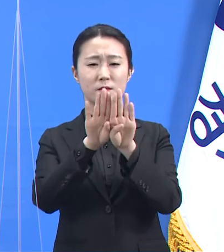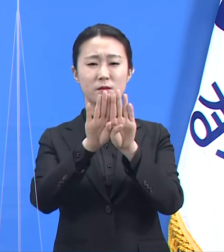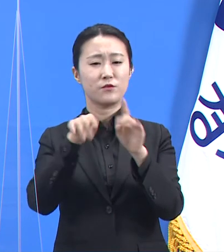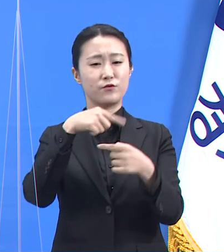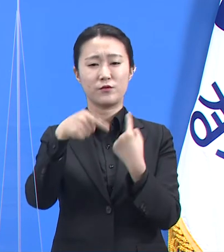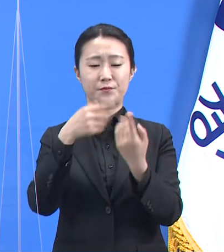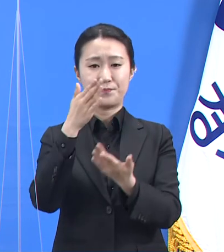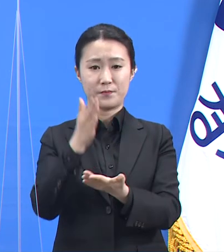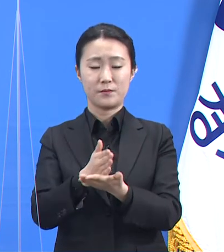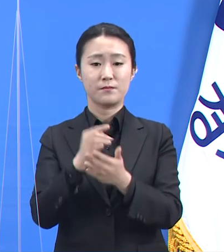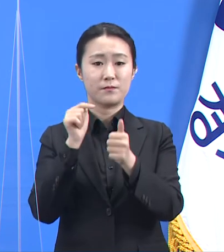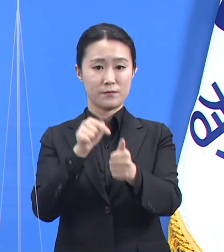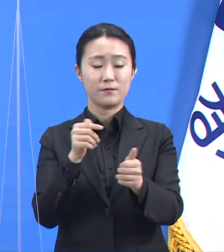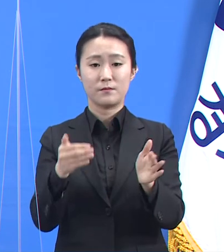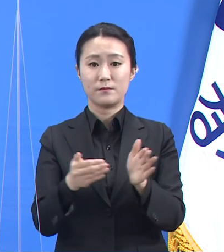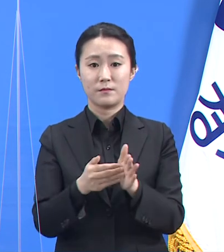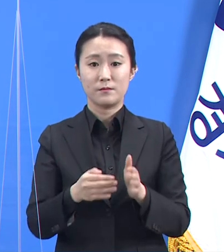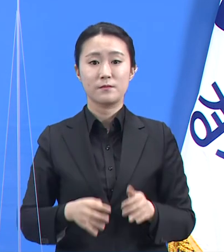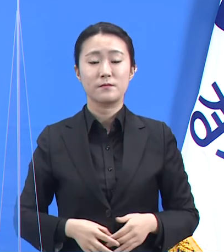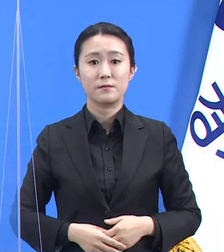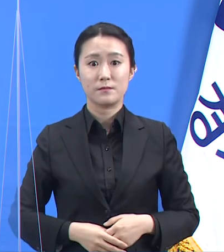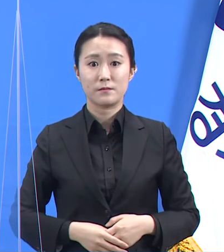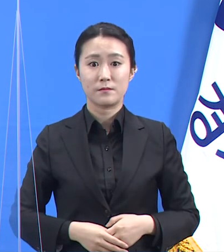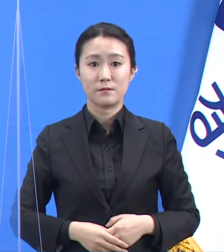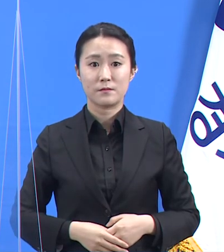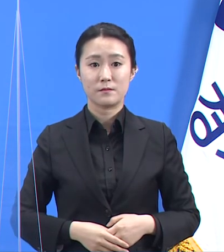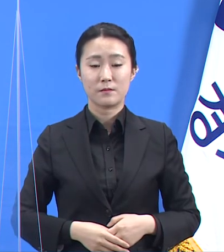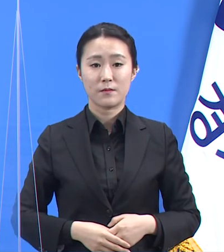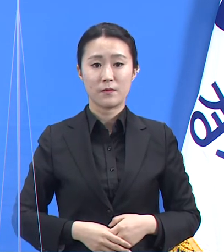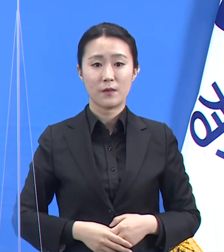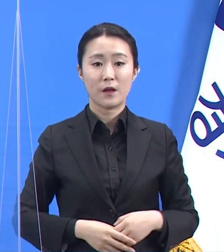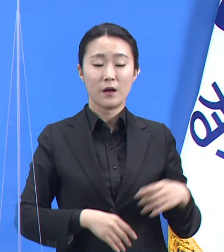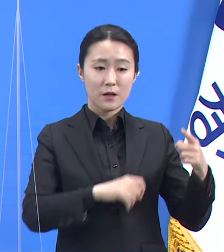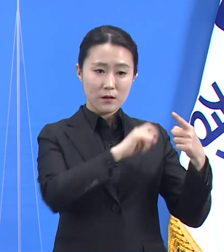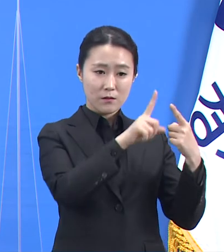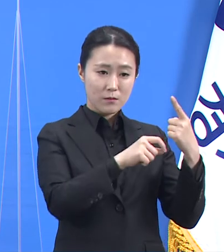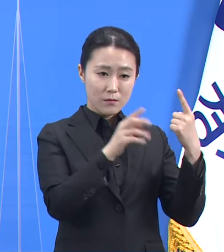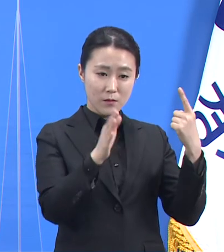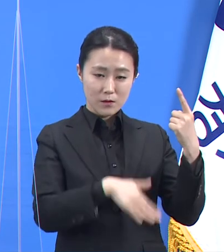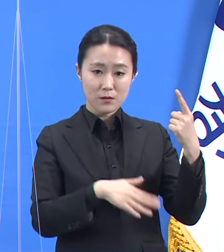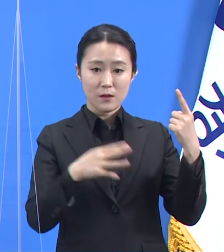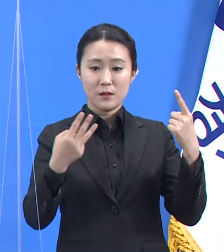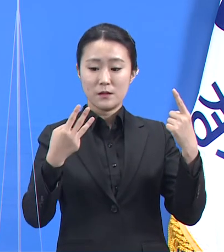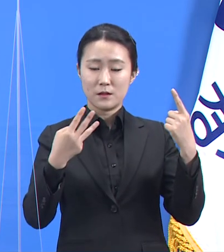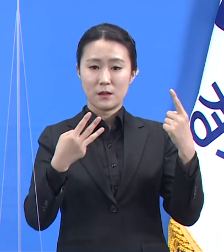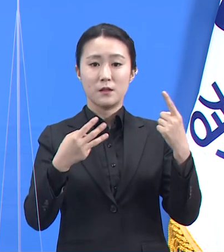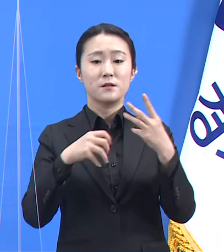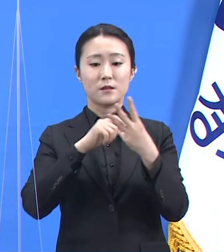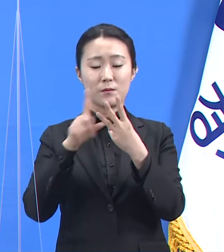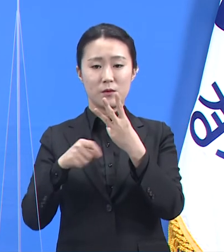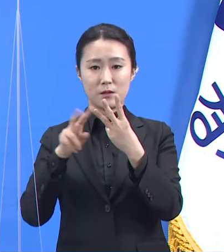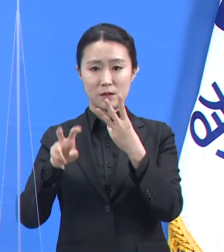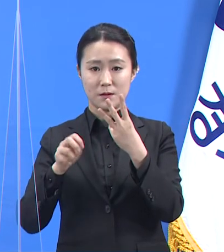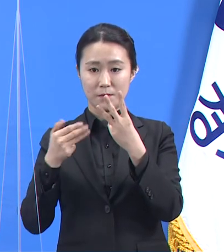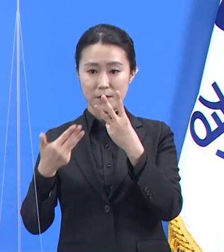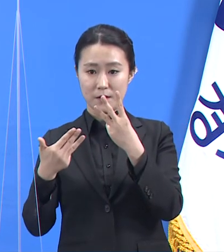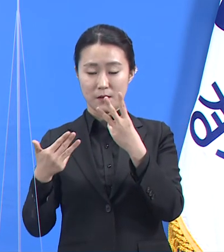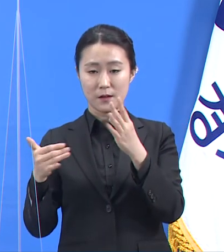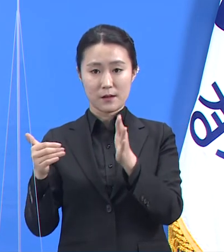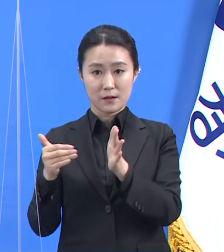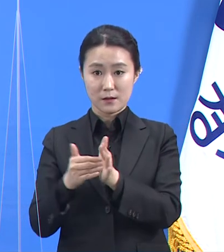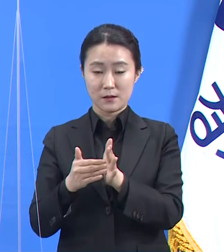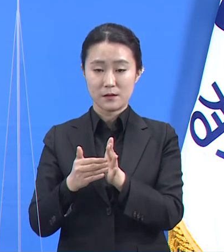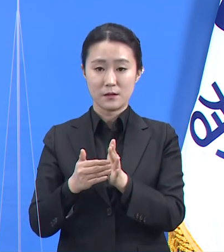2021년 1월부터 3월 28일까지 도내 유아교육 및 보육시설